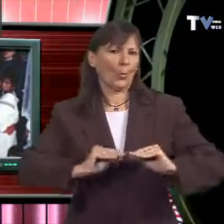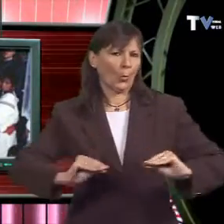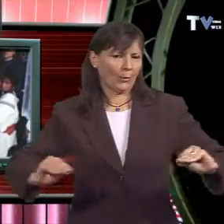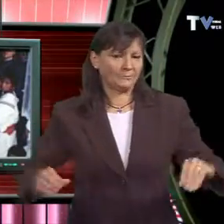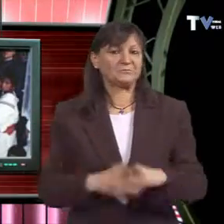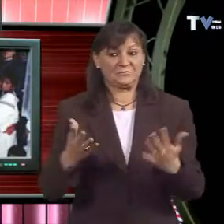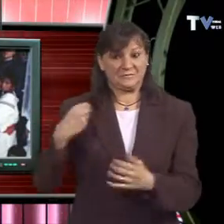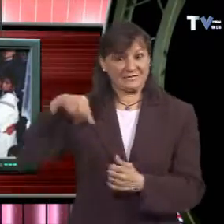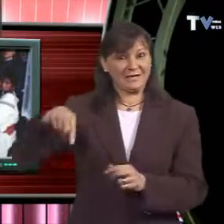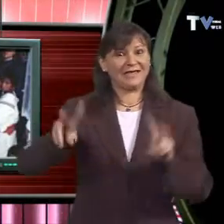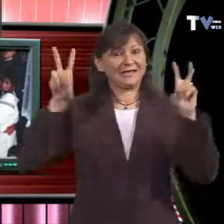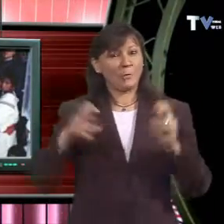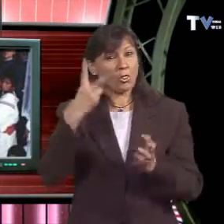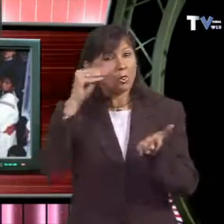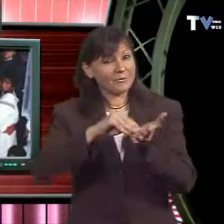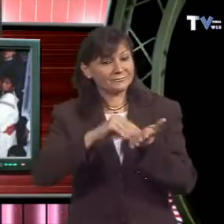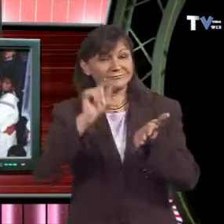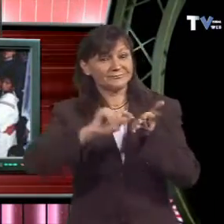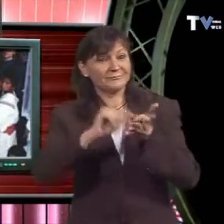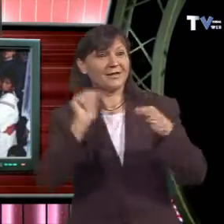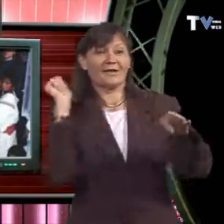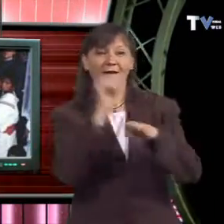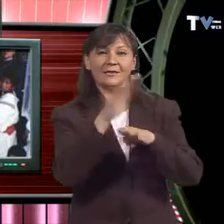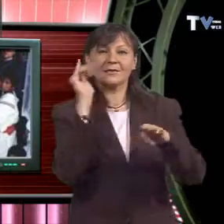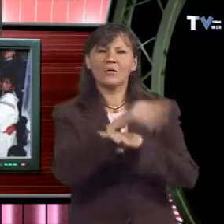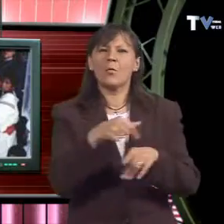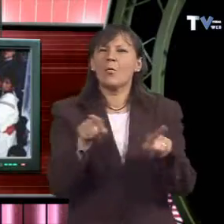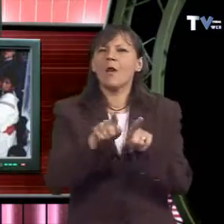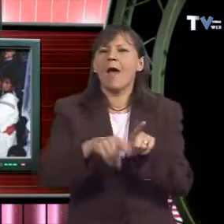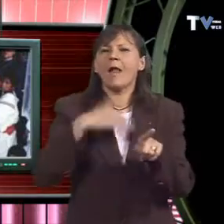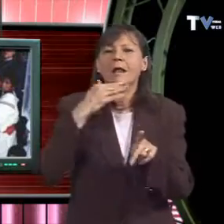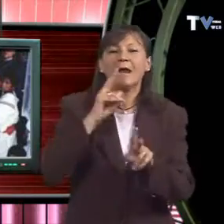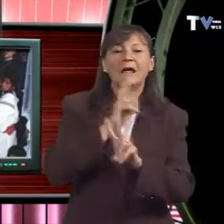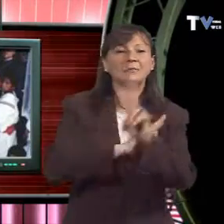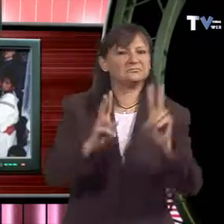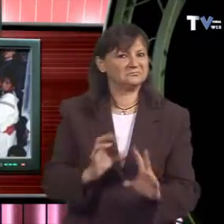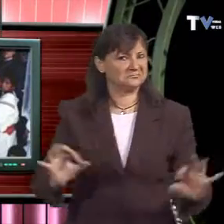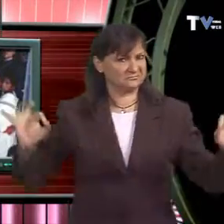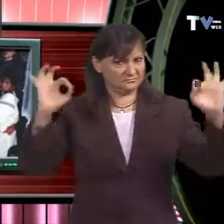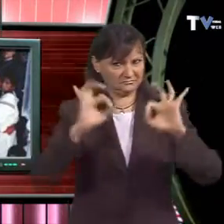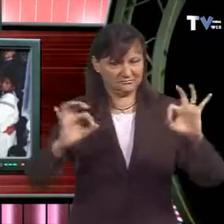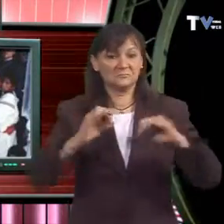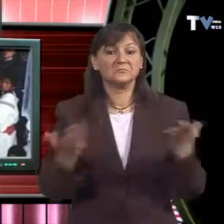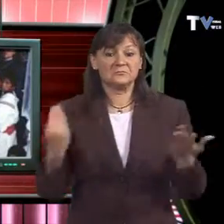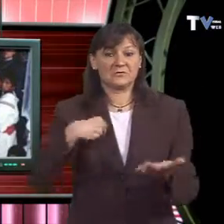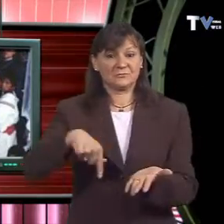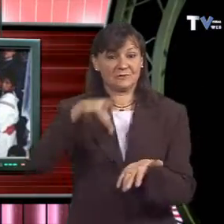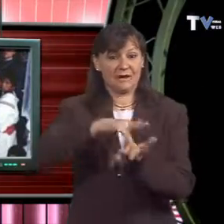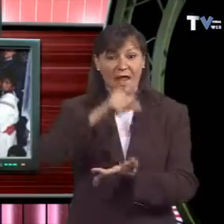cardenal Terzisio Bertona, actual secretari de l'Estat Vaticà, va ordenar als bisbes de